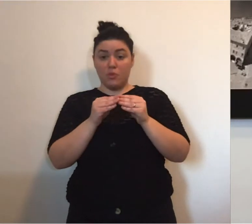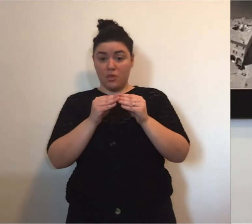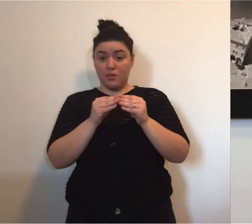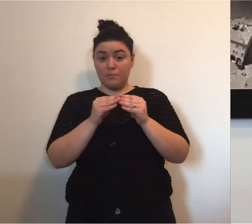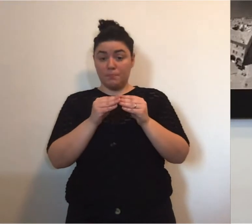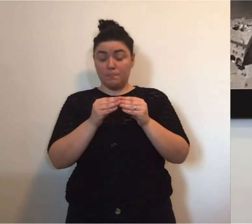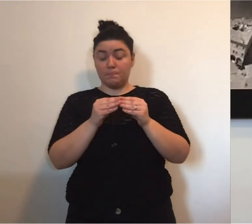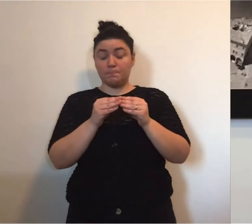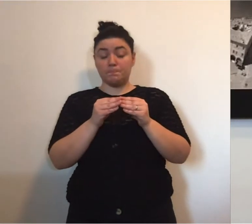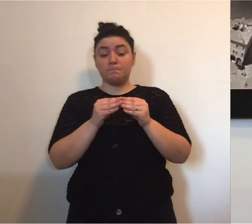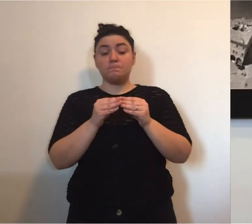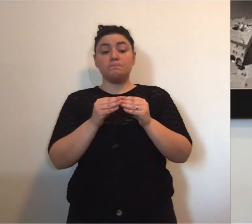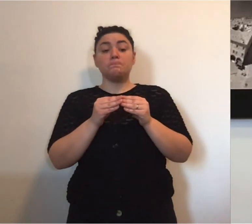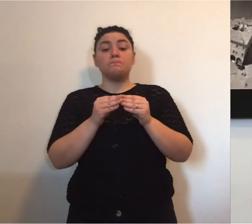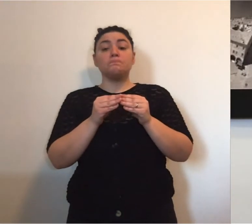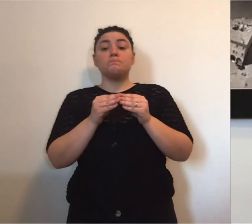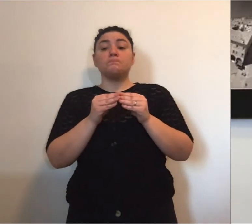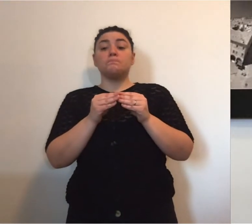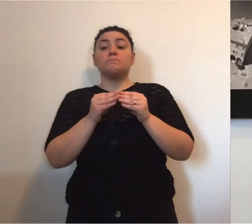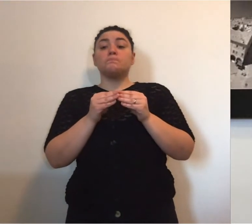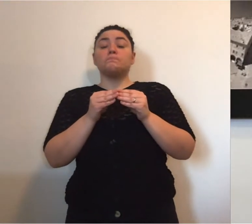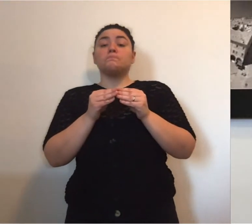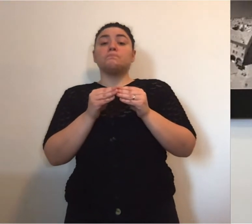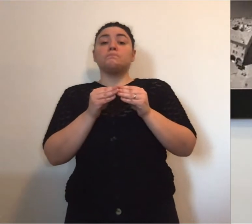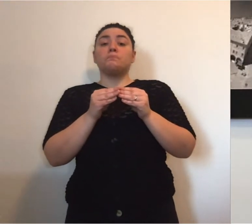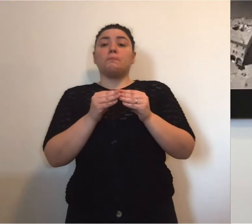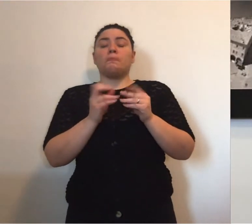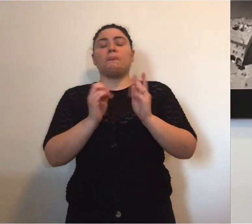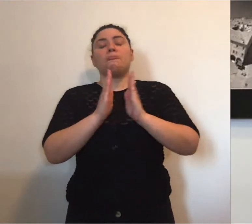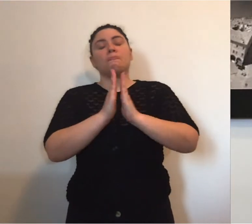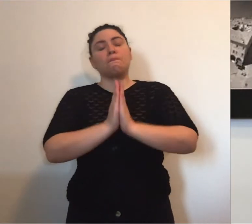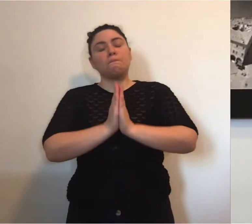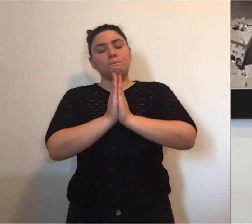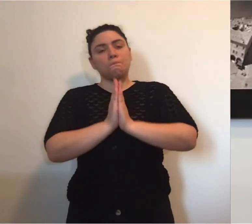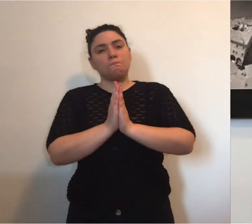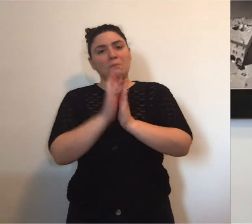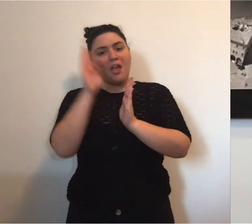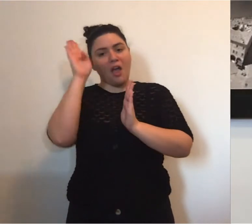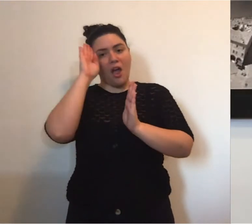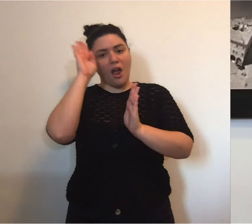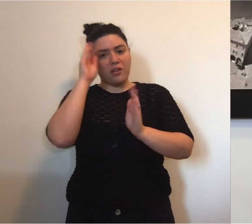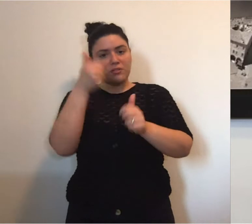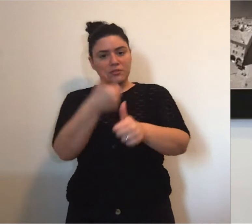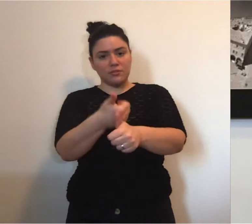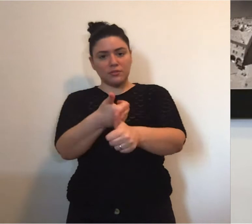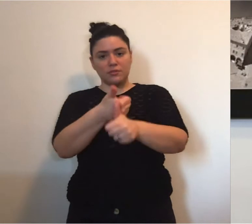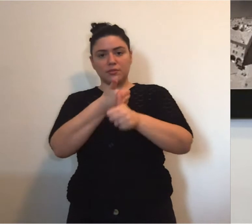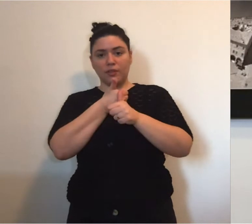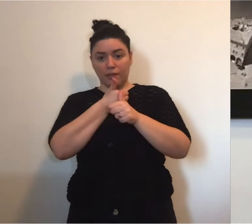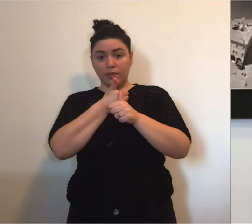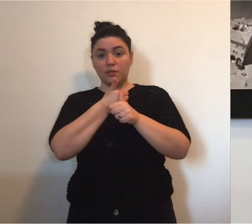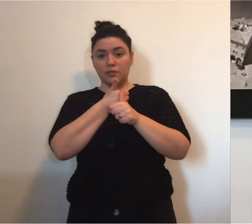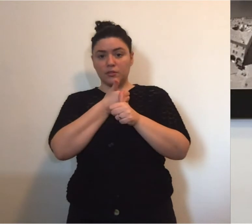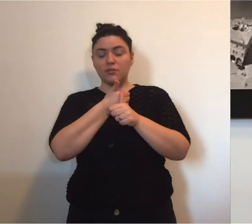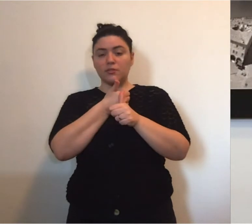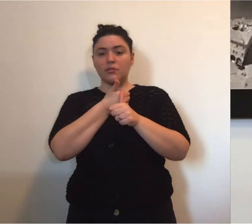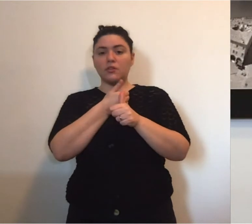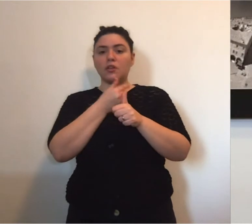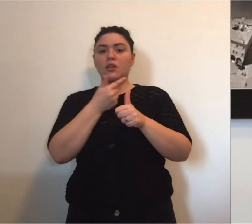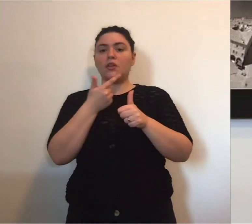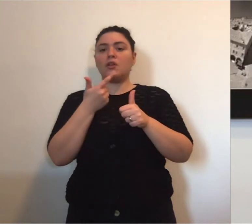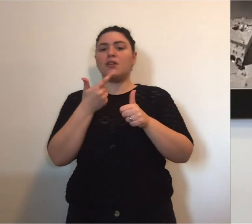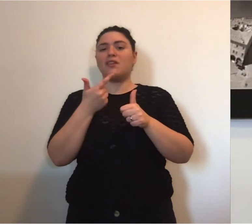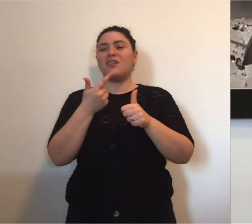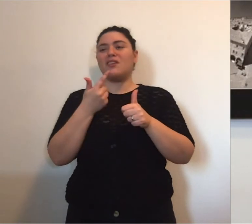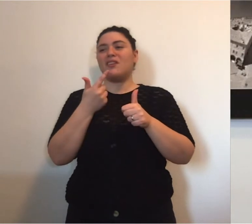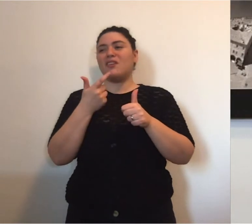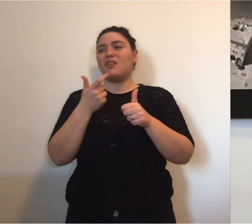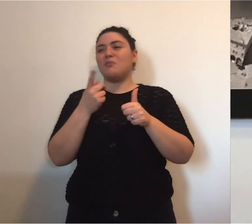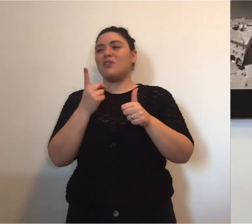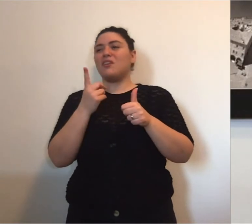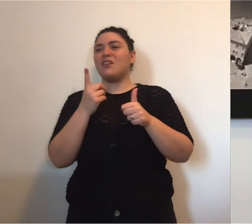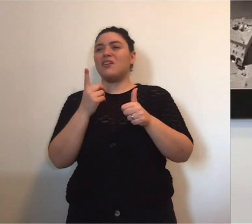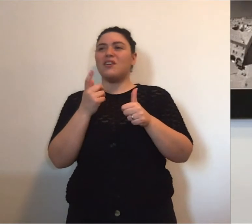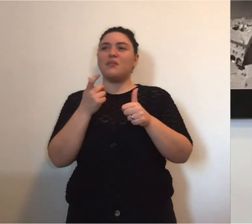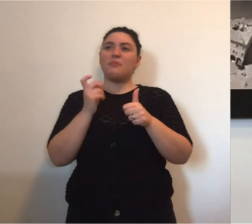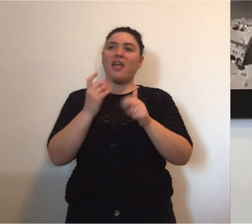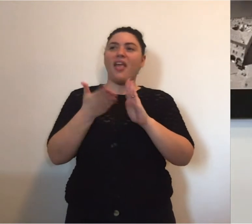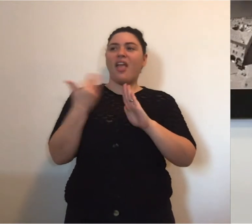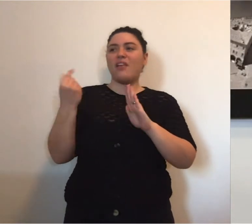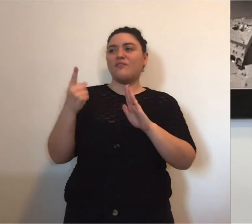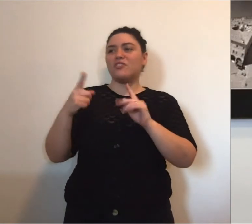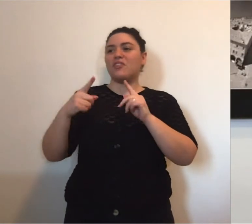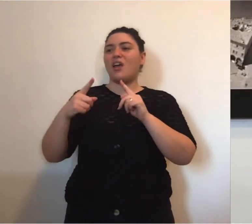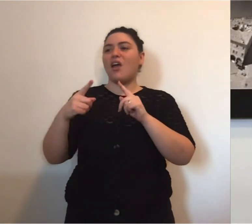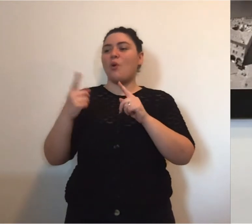preparare queste mascherine. Vi prego di essere attenti per non essere, diciamo così, dopo